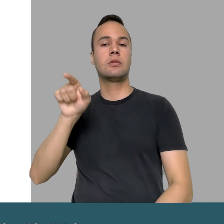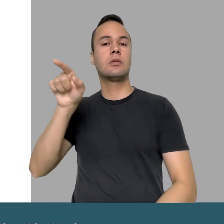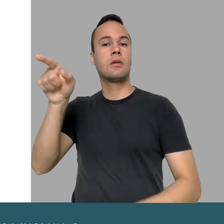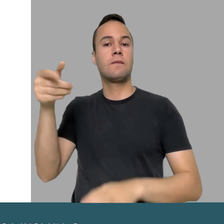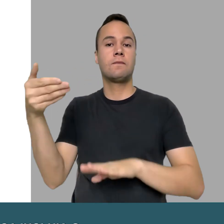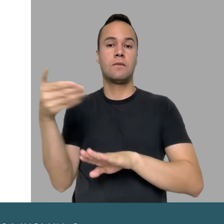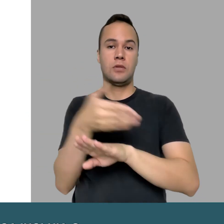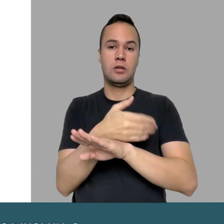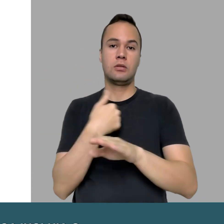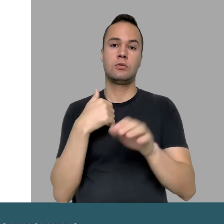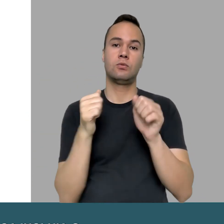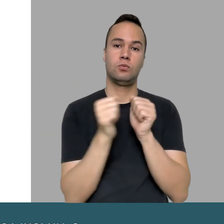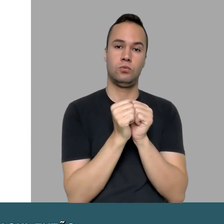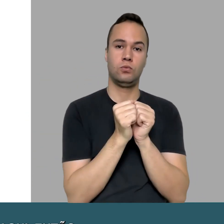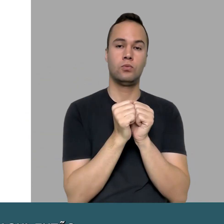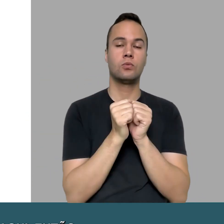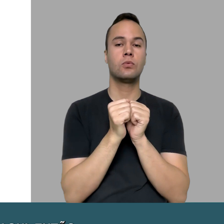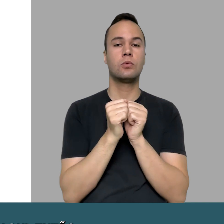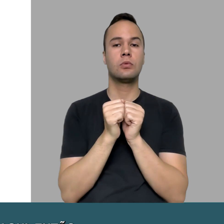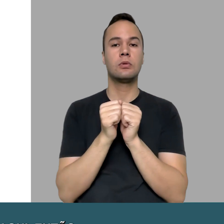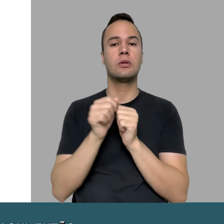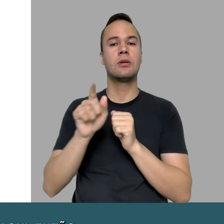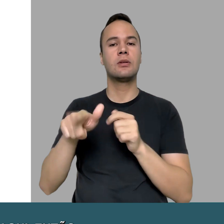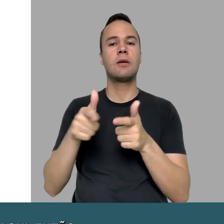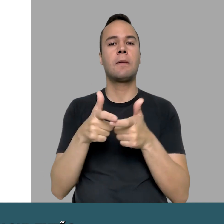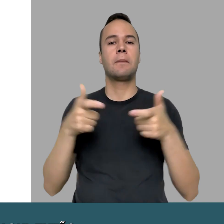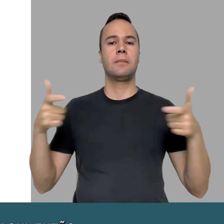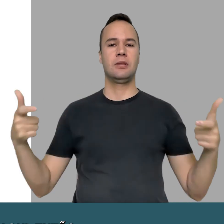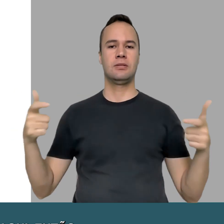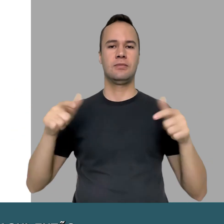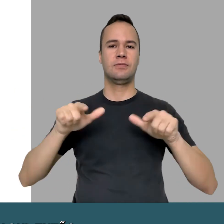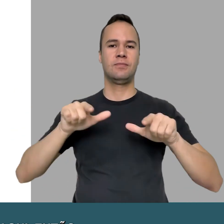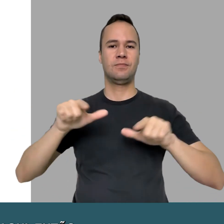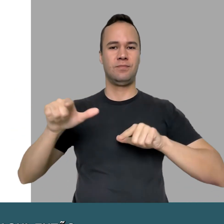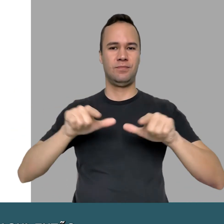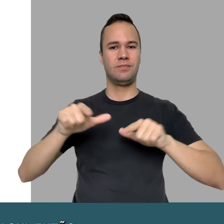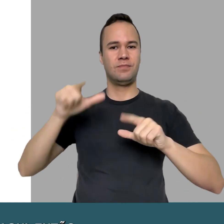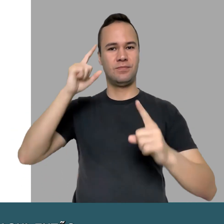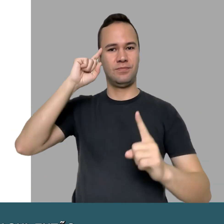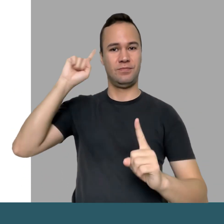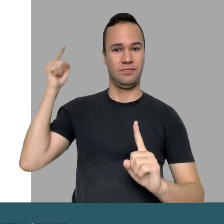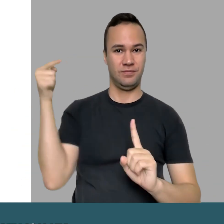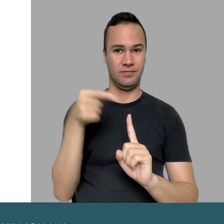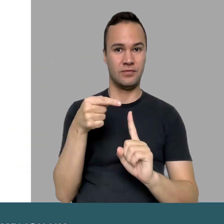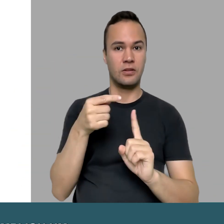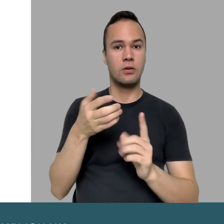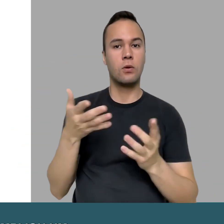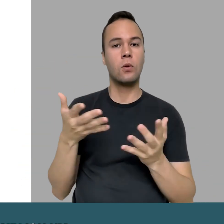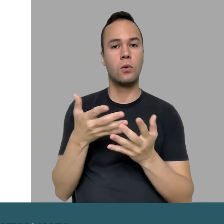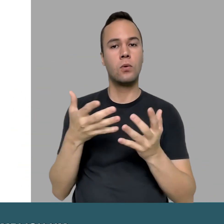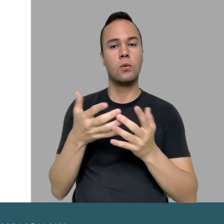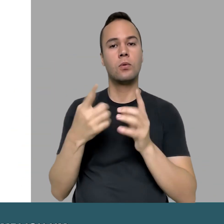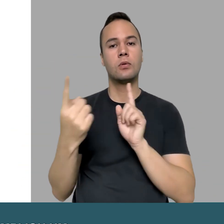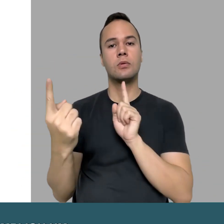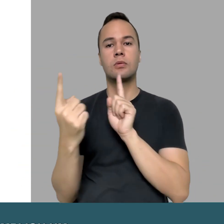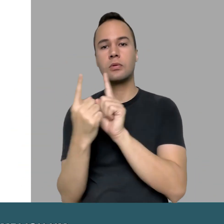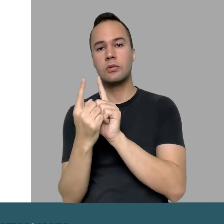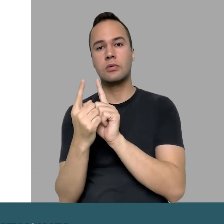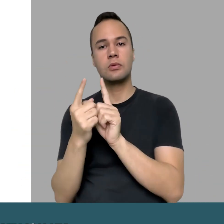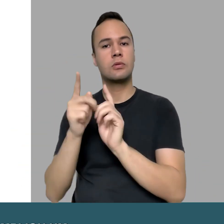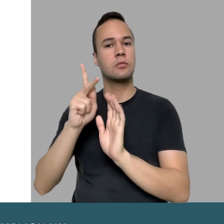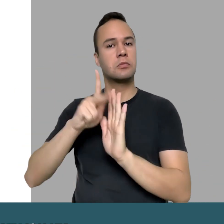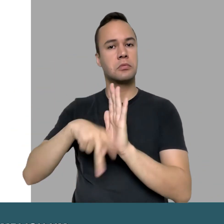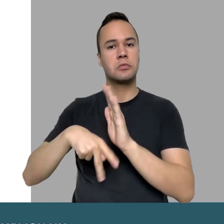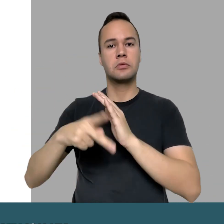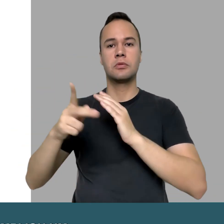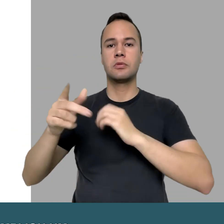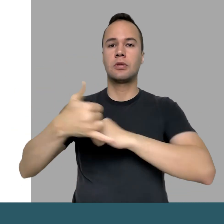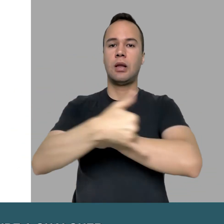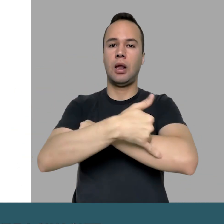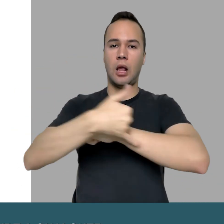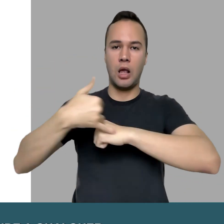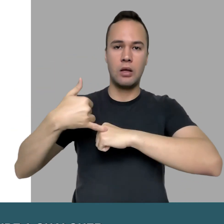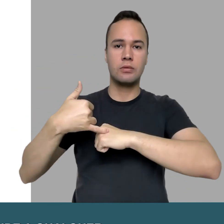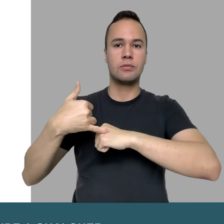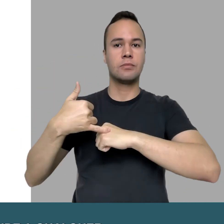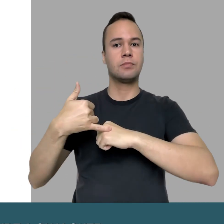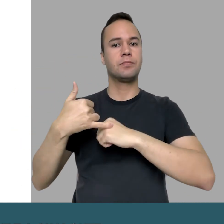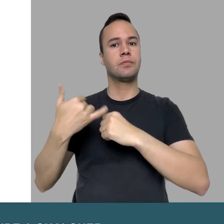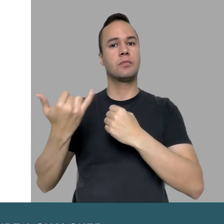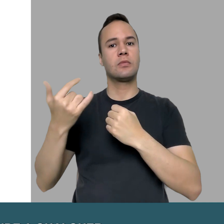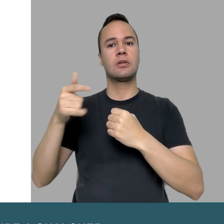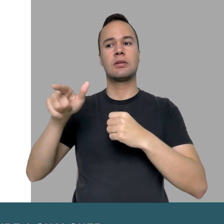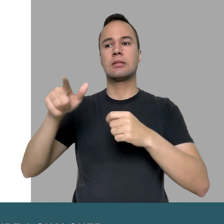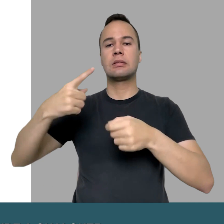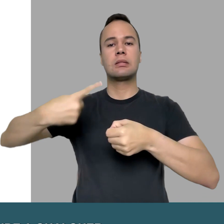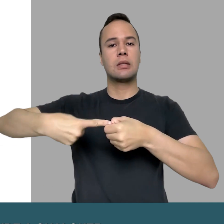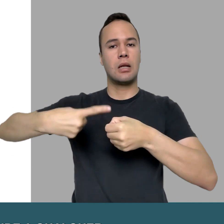mobilidade reduzida, a CPA veio aqui então para a Secretaria, e aí ela ampliou um pouco o seu escopo. Ela hoje